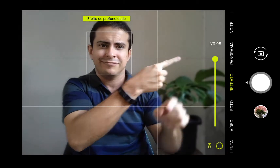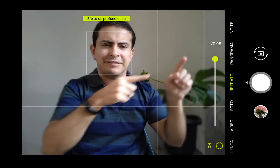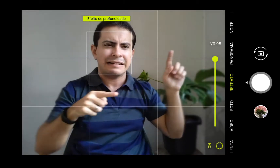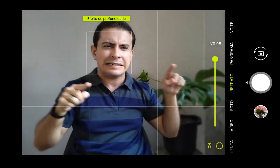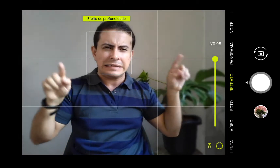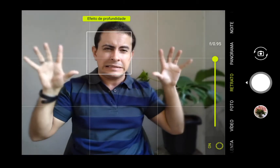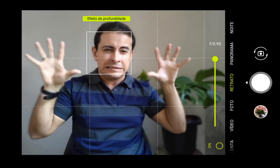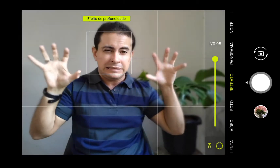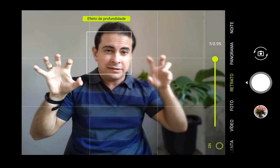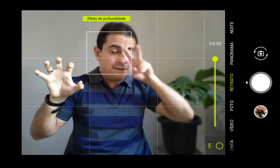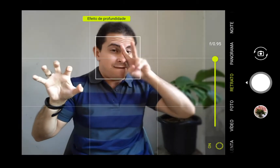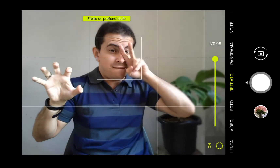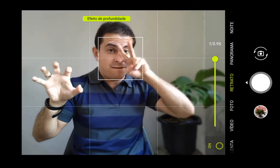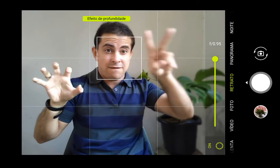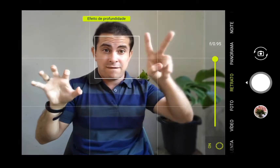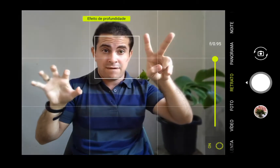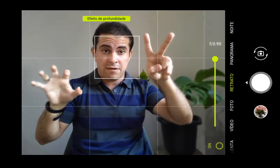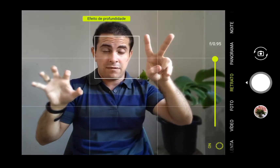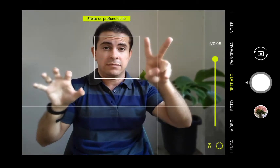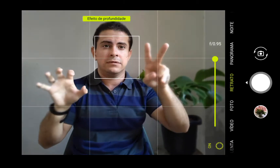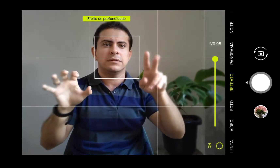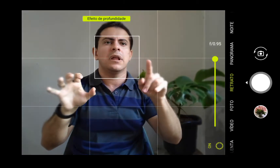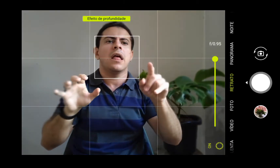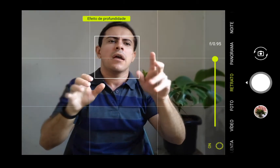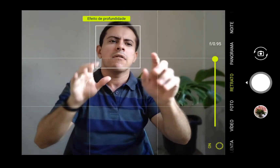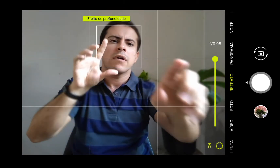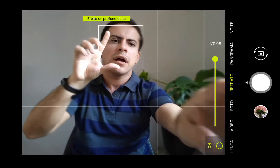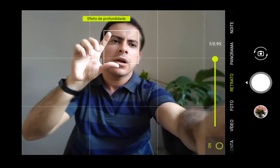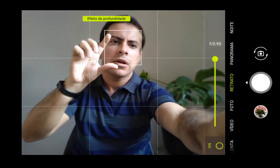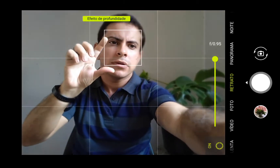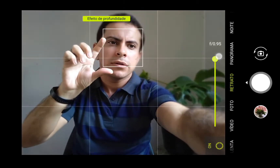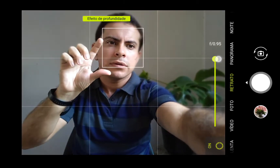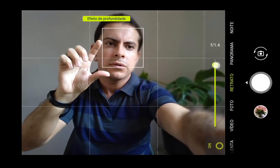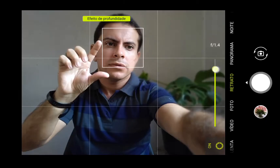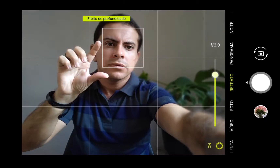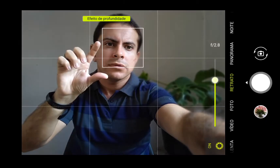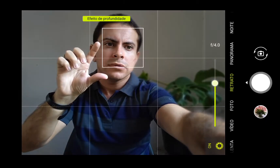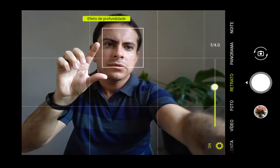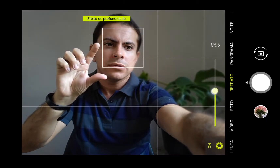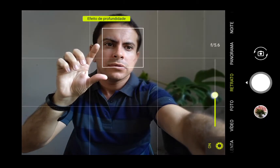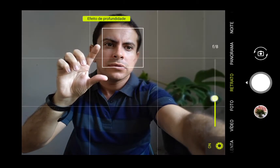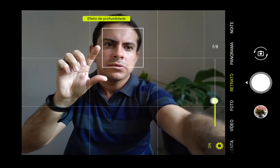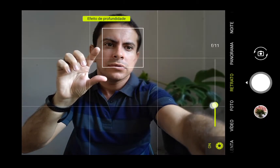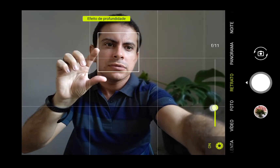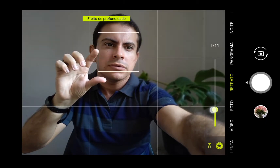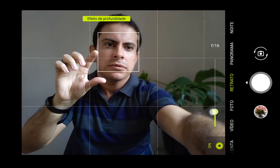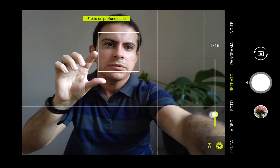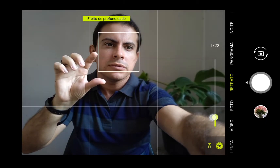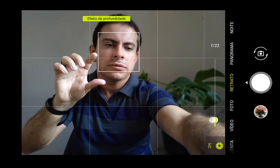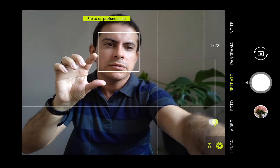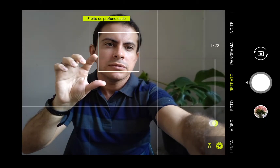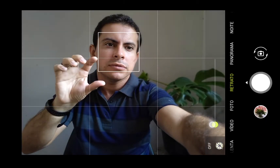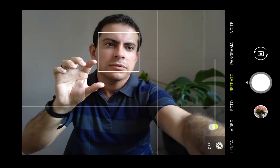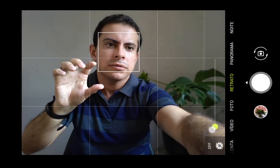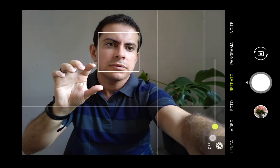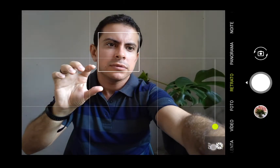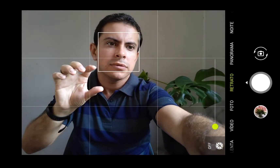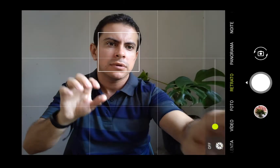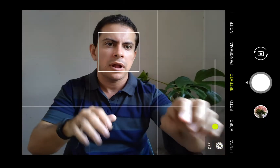desfocado o fundo, né, e você vai aumentando aqui, vai diminuindo o desfoque, né, por último aqui está em